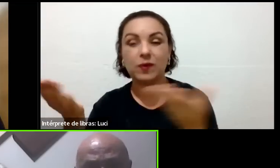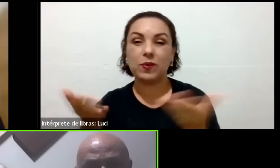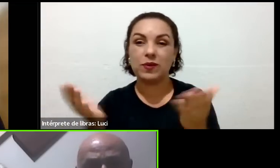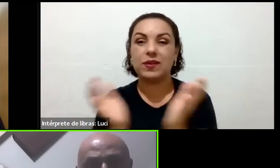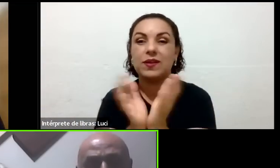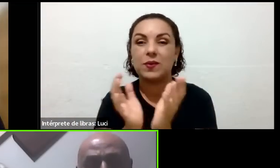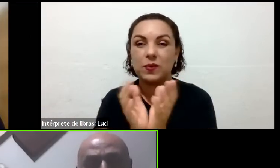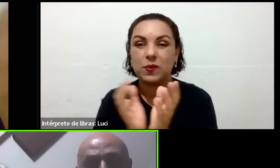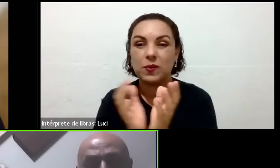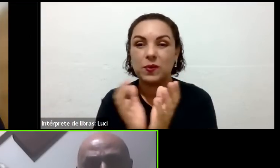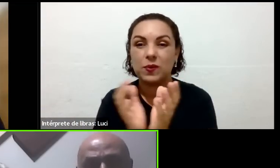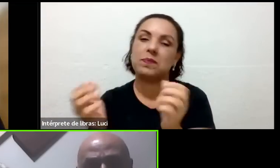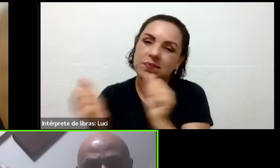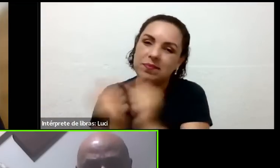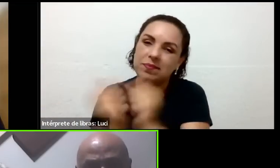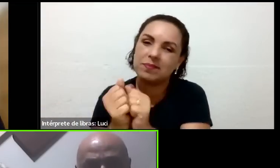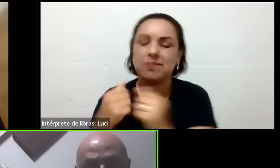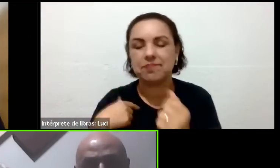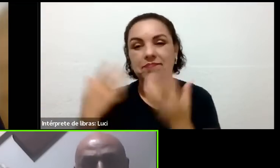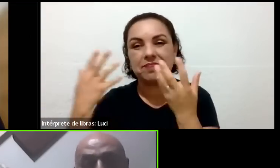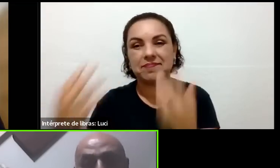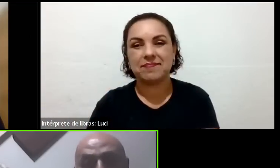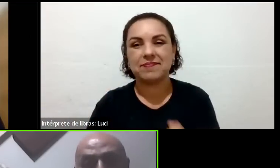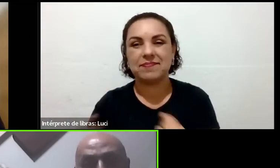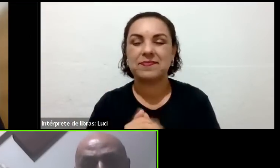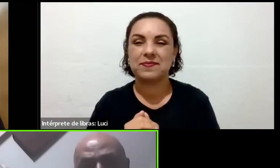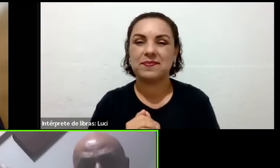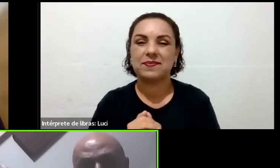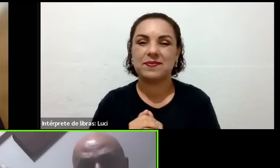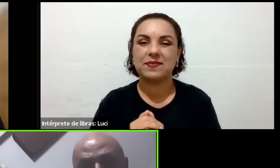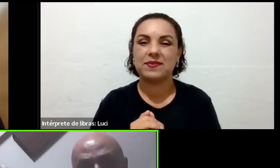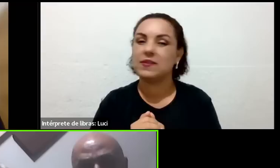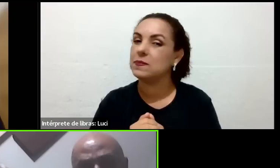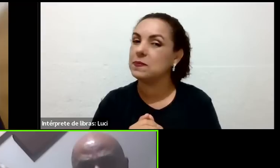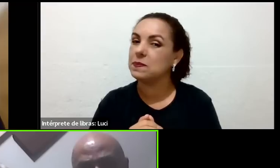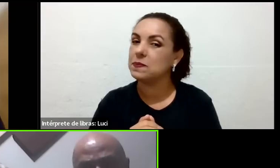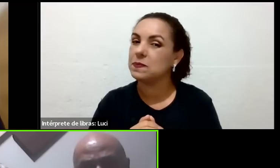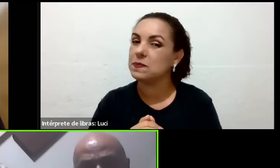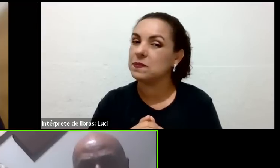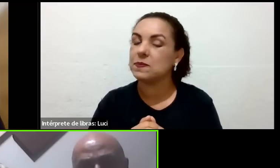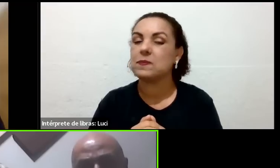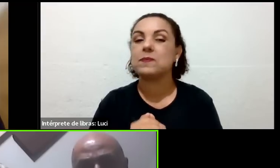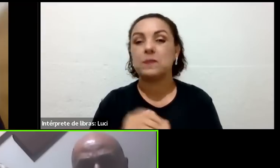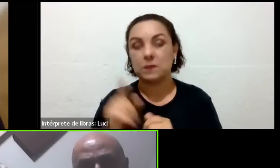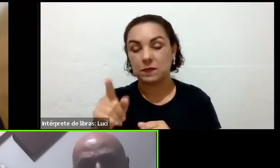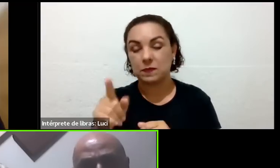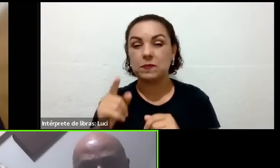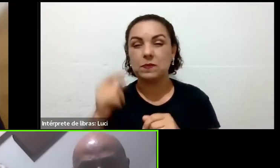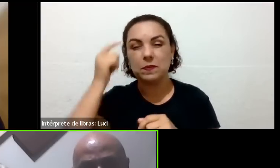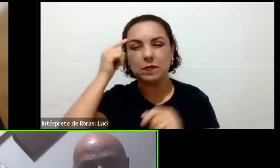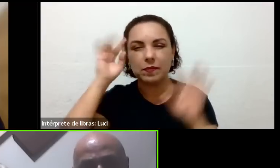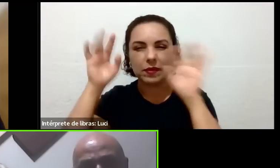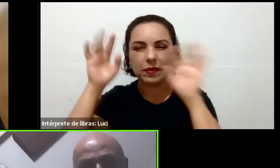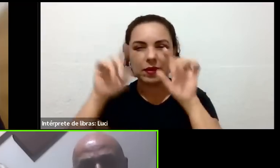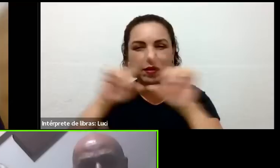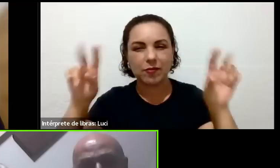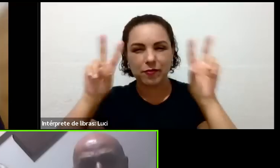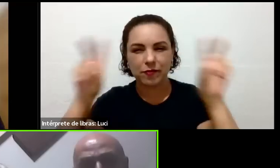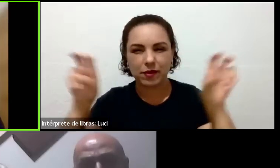Damasceno falou uma frase que eu achei muito interessante, pare de investir na sua doença, invista na sua saúde.